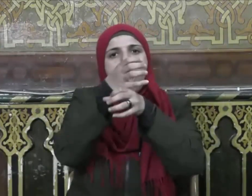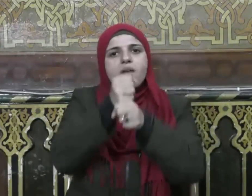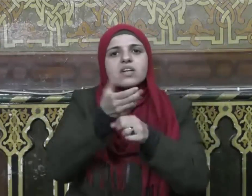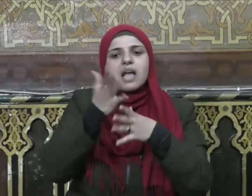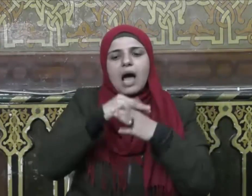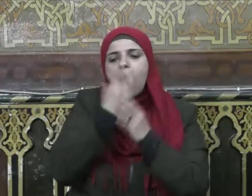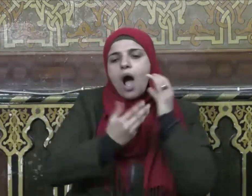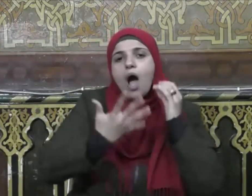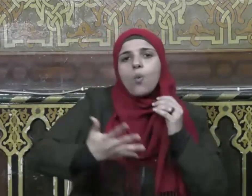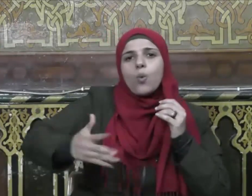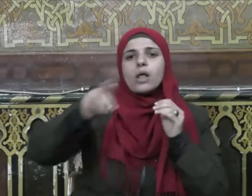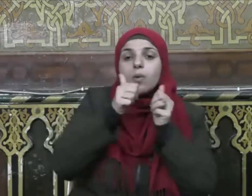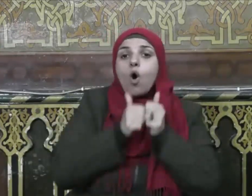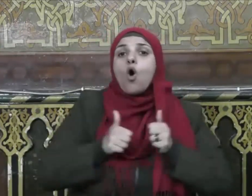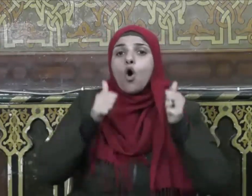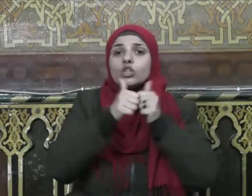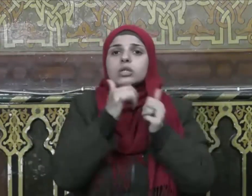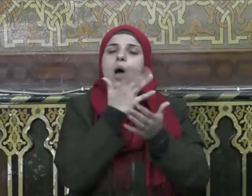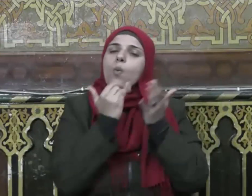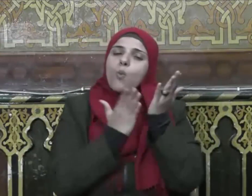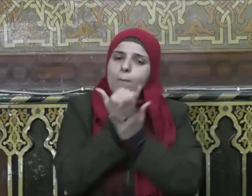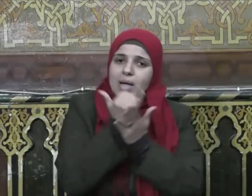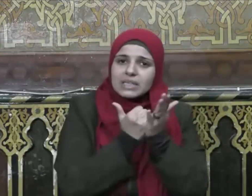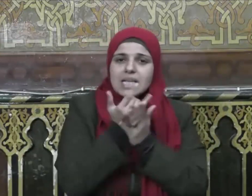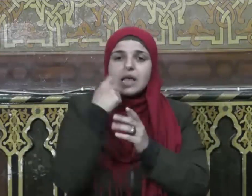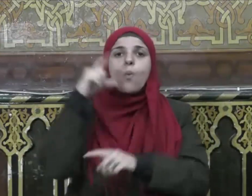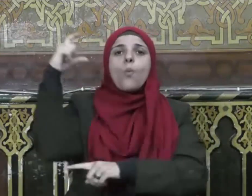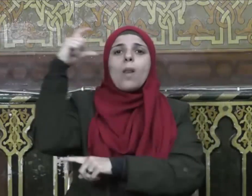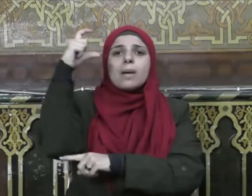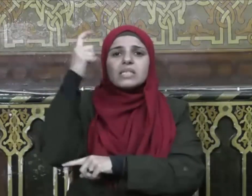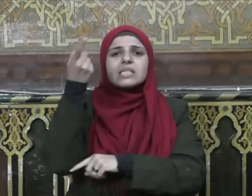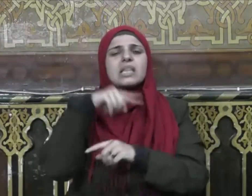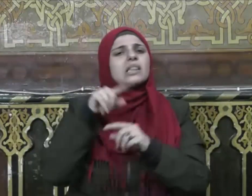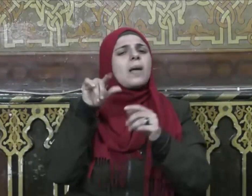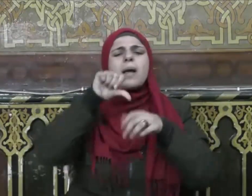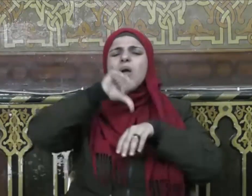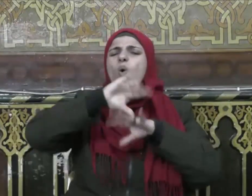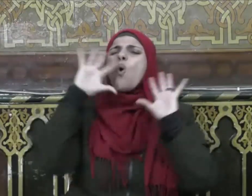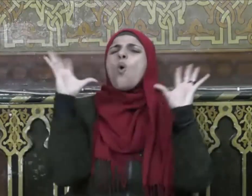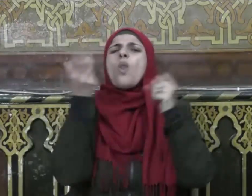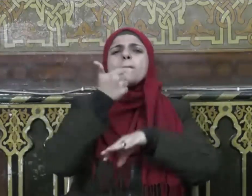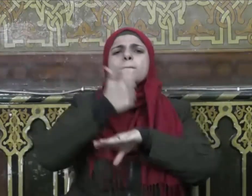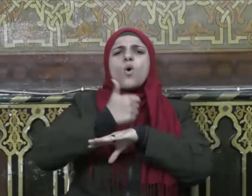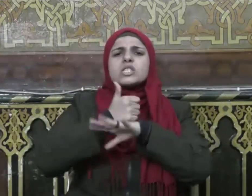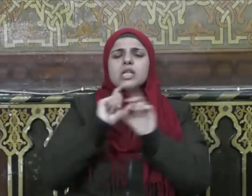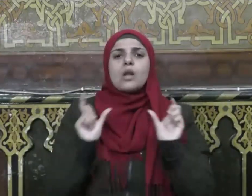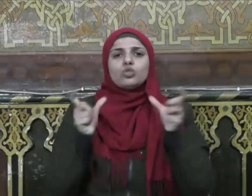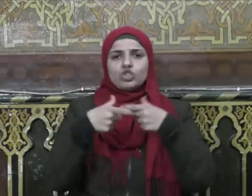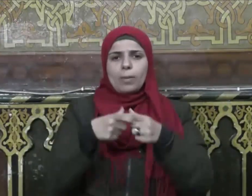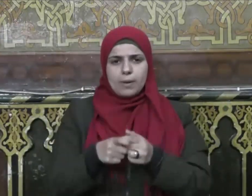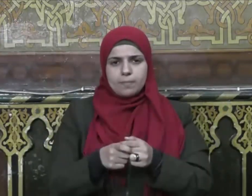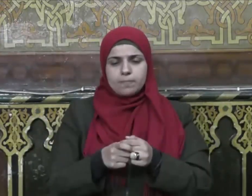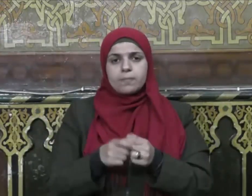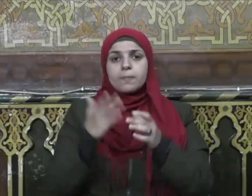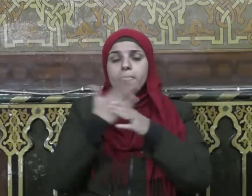خلال الأسرة والمدرسة والمسجد وسائر مؤسسات المجتمع التربوية